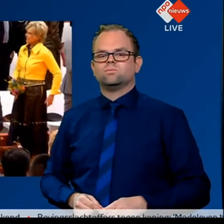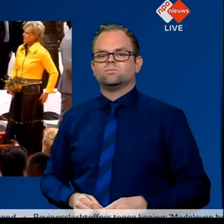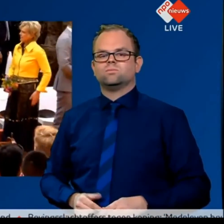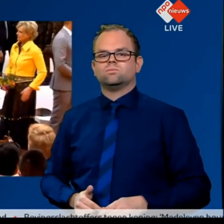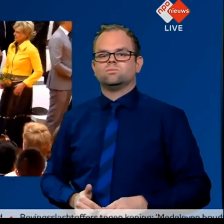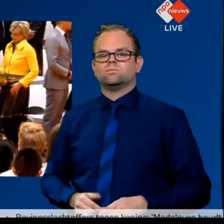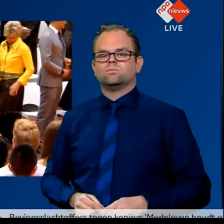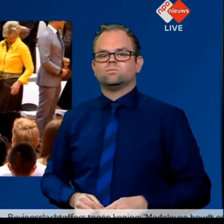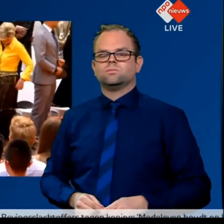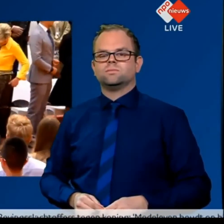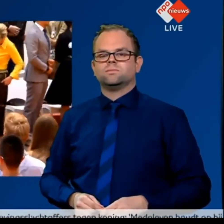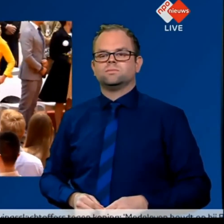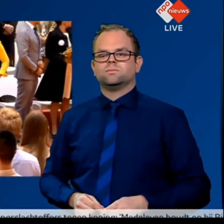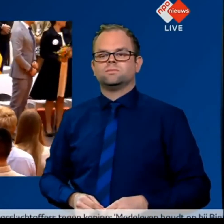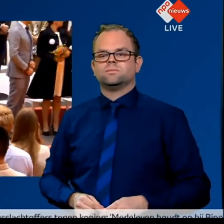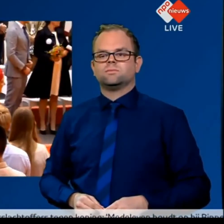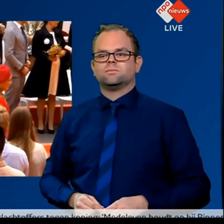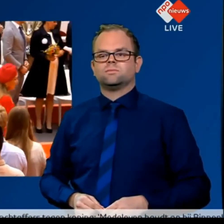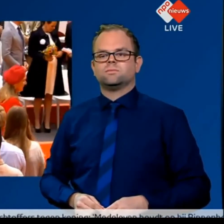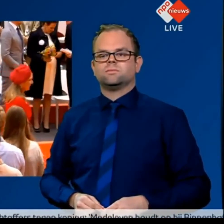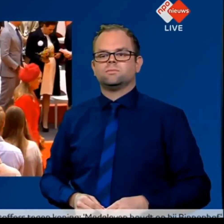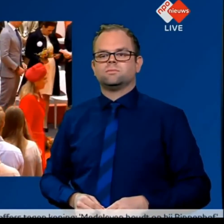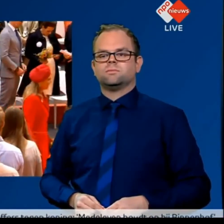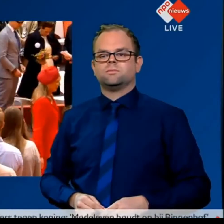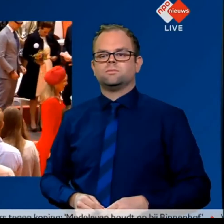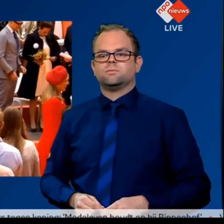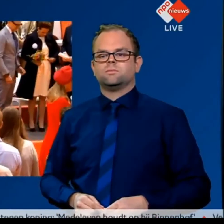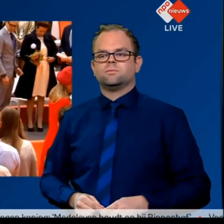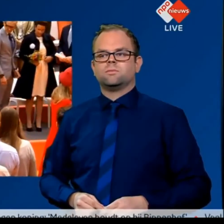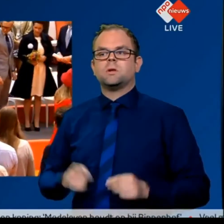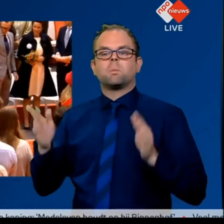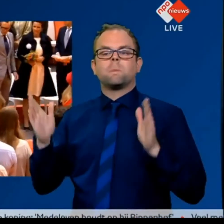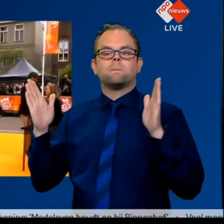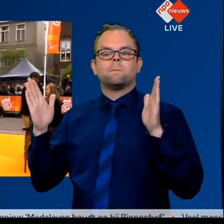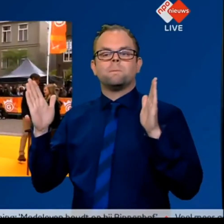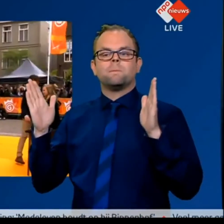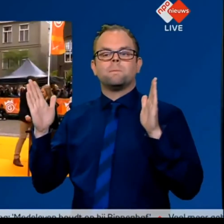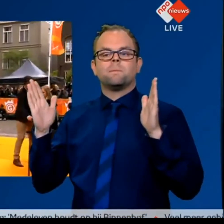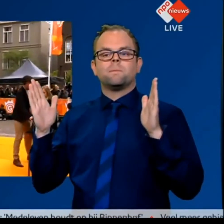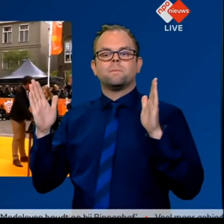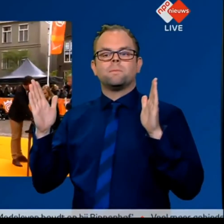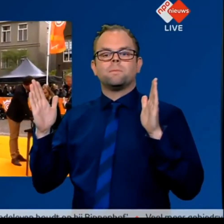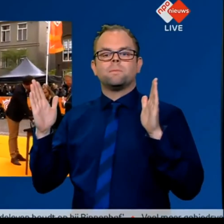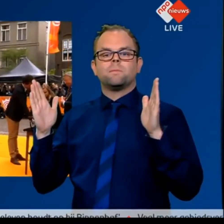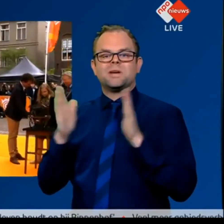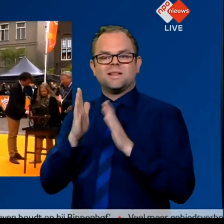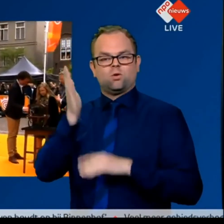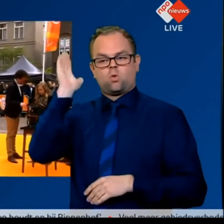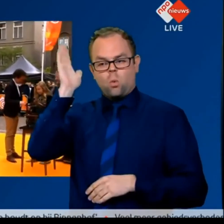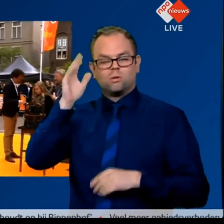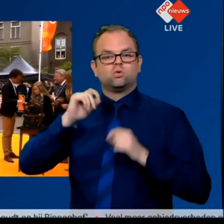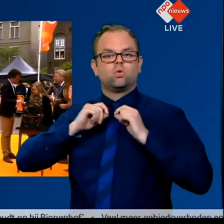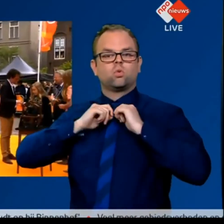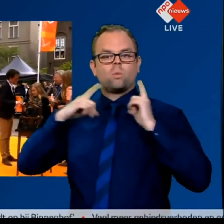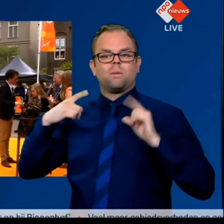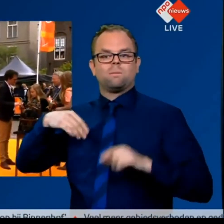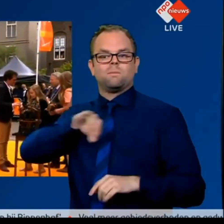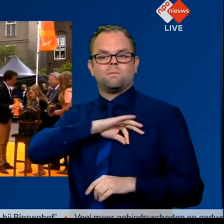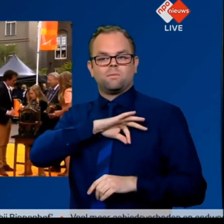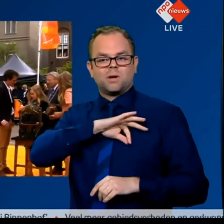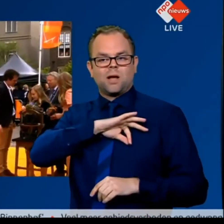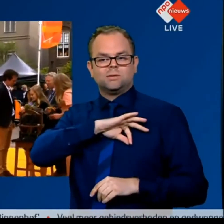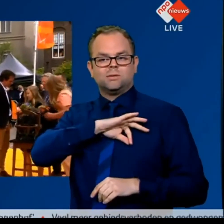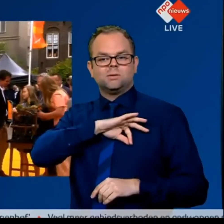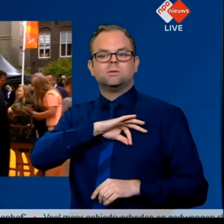Een soort mini-college dus over de Nobelprijswinnaar. Ben Veeringa en zijn team wat zij hebben ontdekt. En ze eindigden